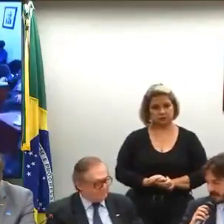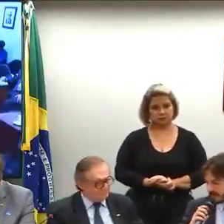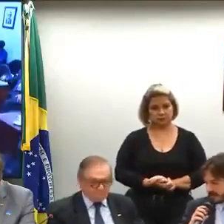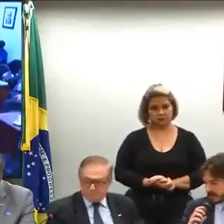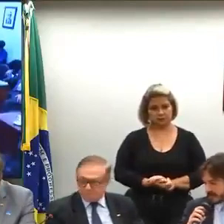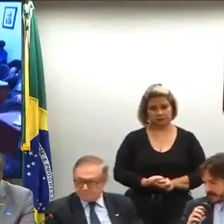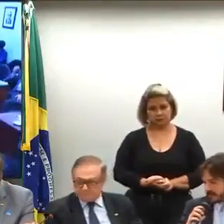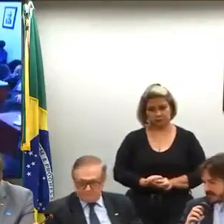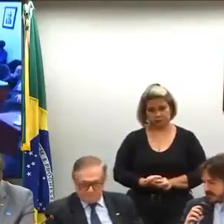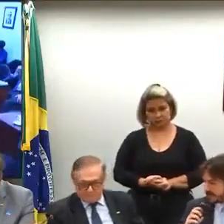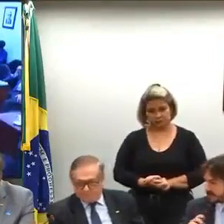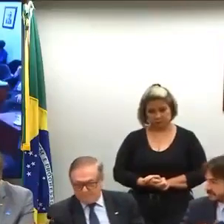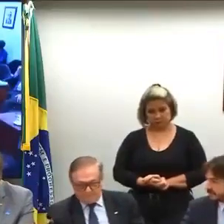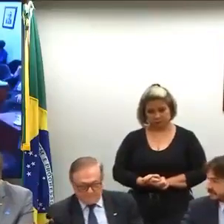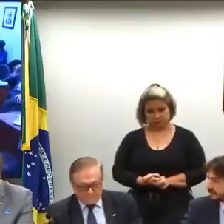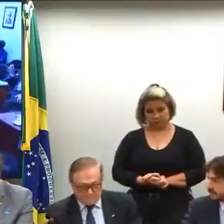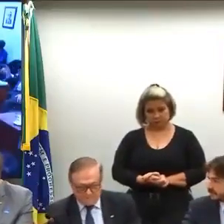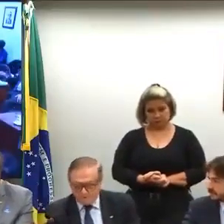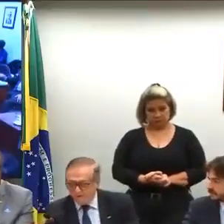palavra ao ministro Ricardo Vélez.